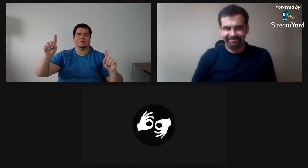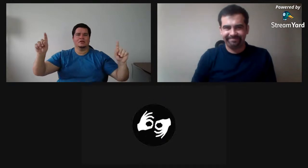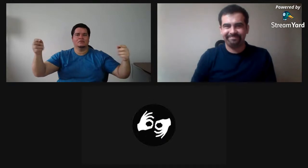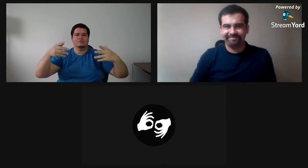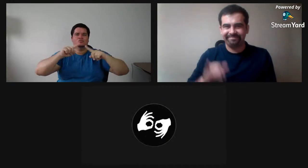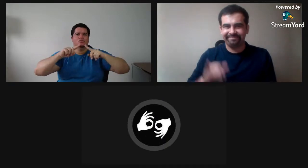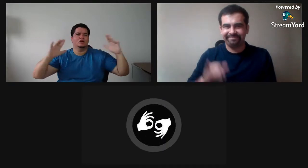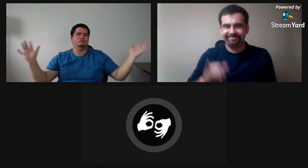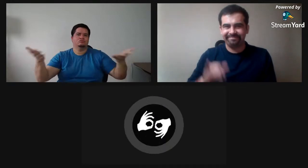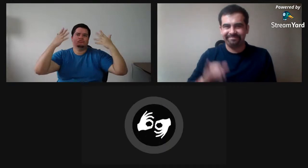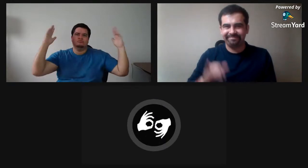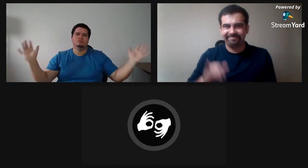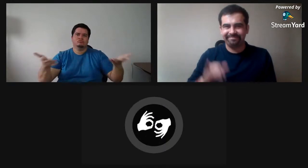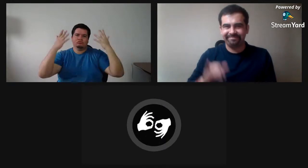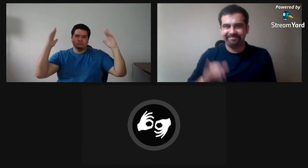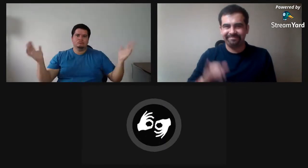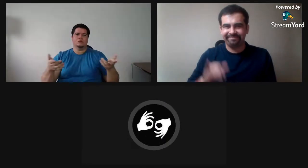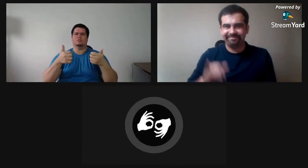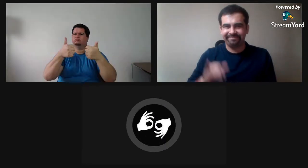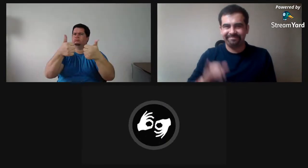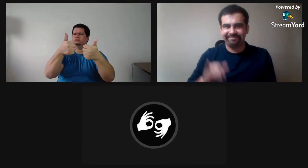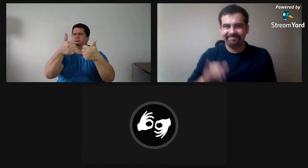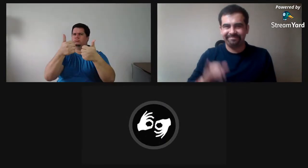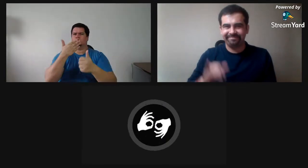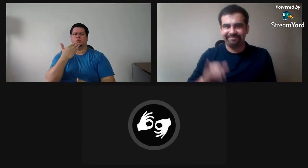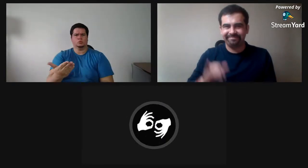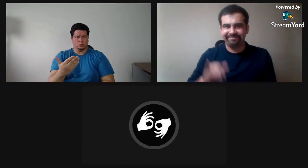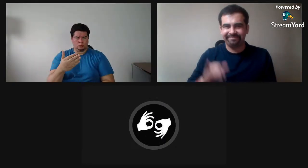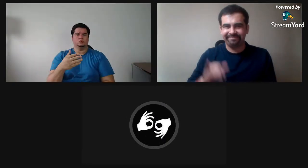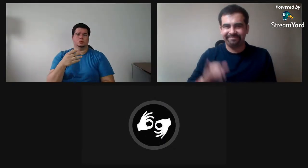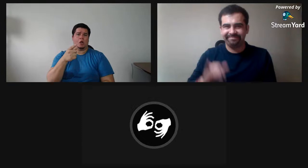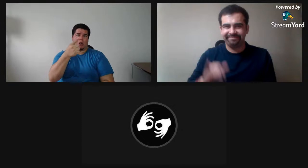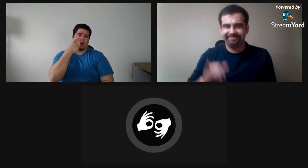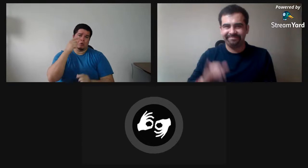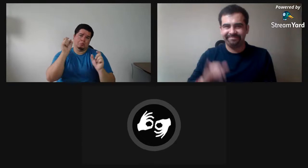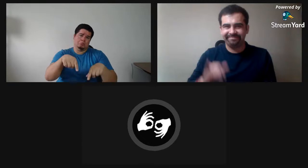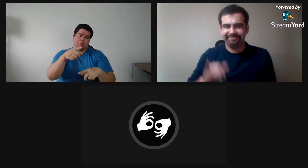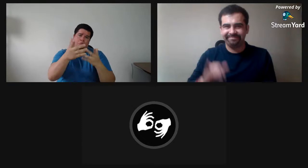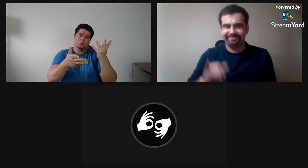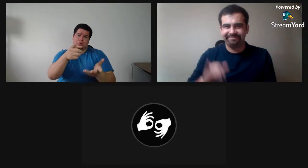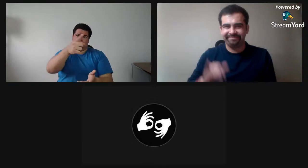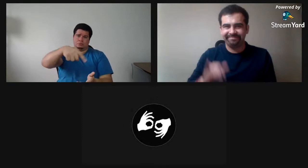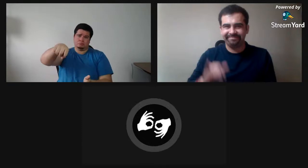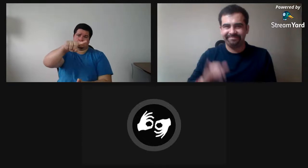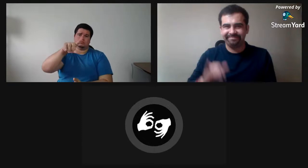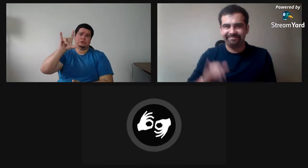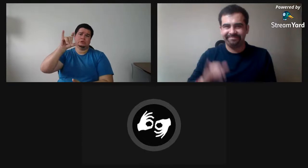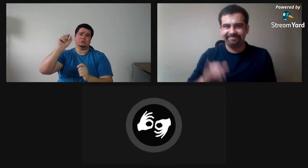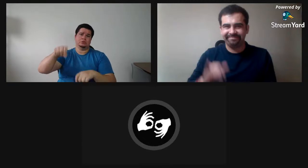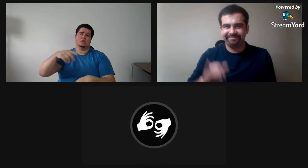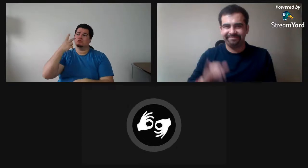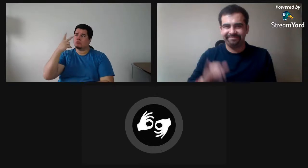a distintas actividades en live, en transmisión en directo y son muy, muy buenas. Así que si ustedes quieren,